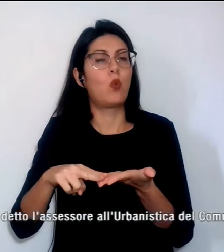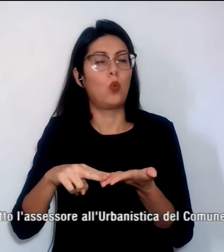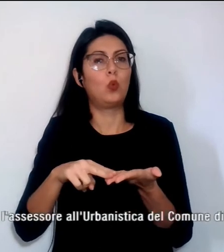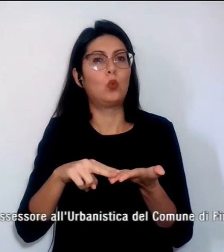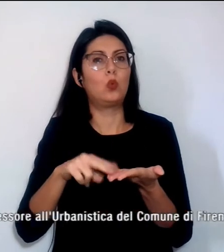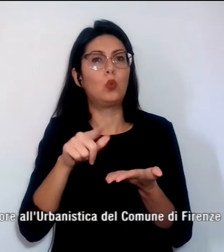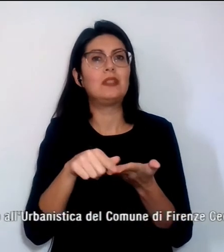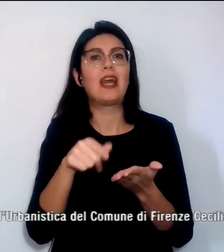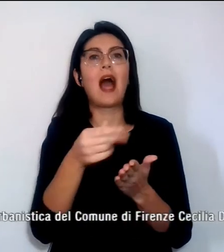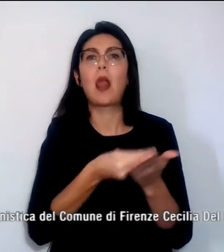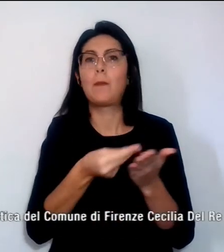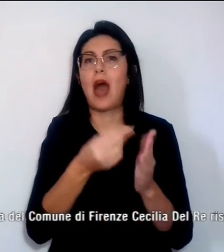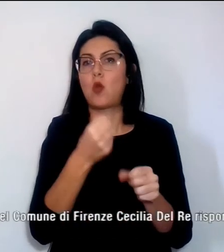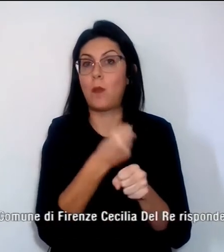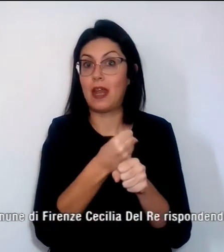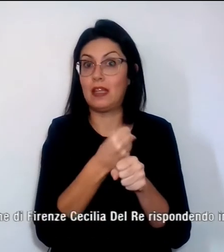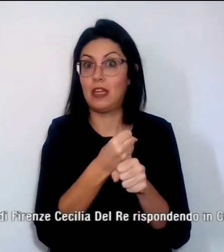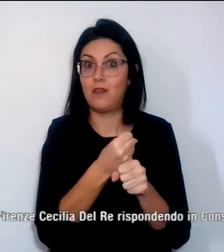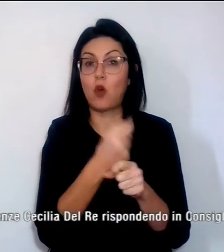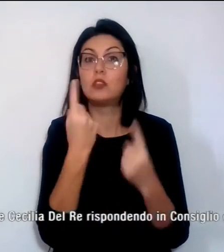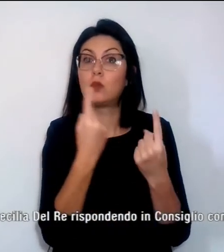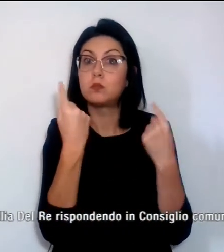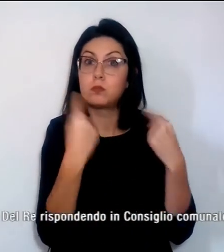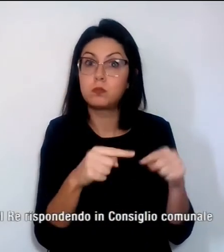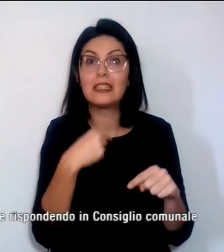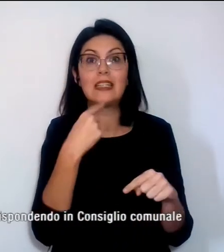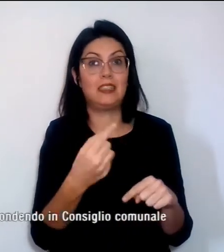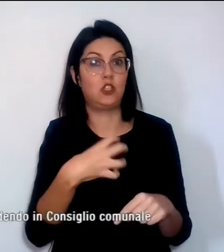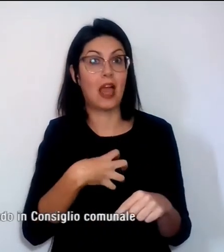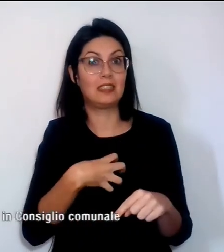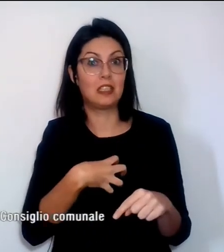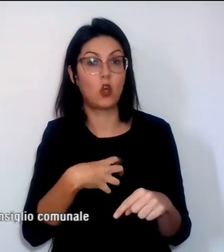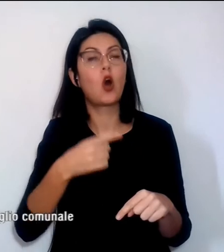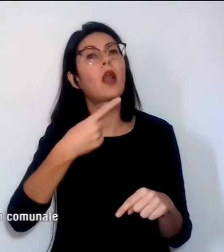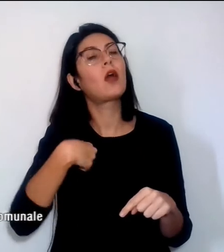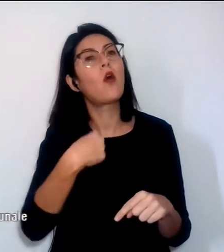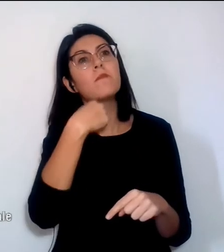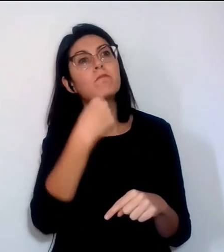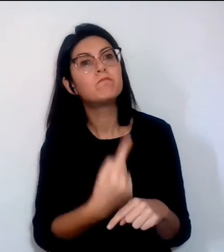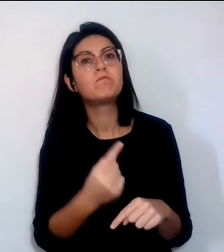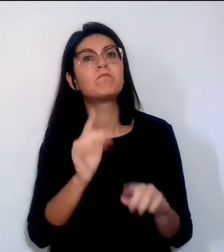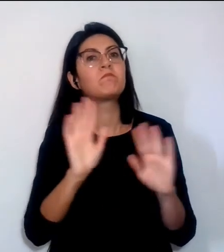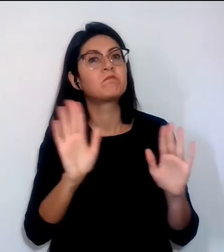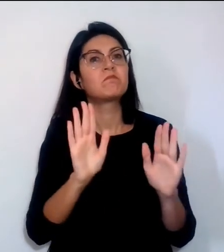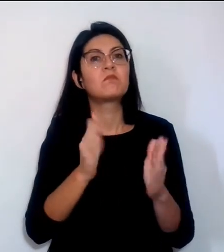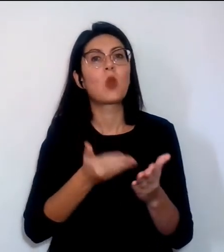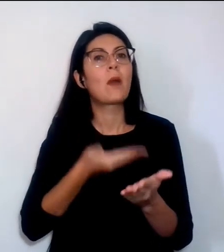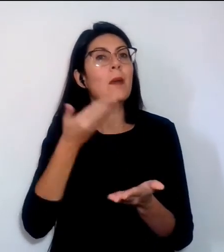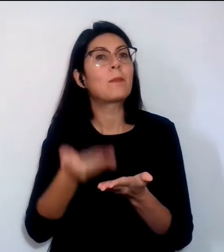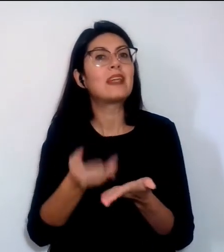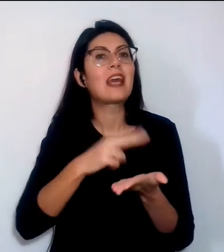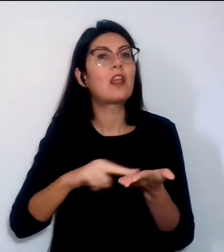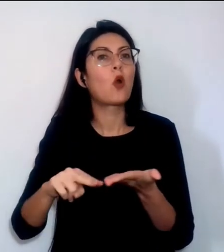questi casi, sottolinea del Re, stiamo dicendo di non presentare contributi che prevedano